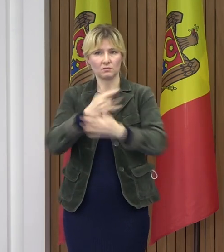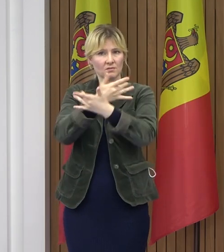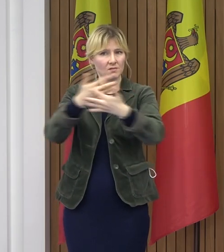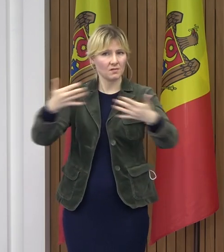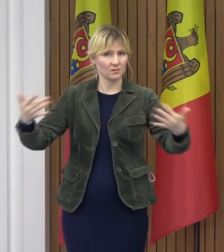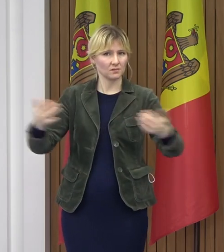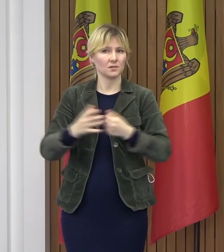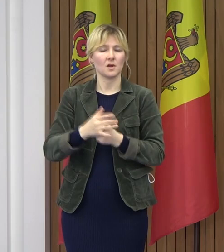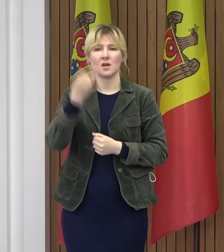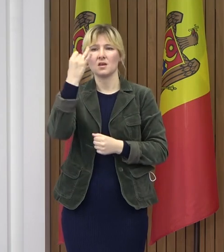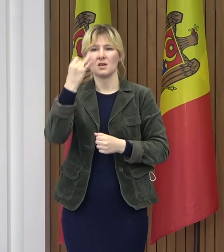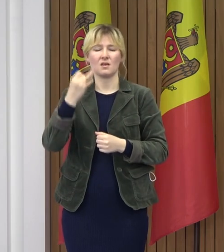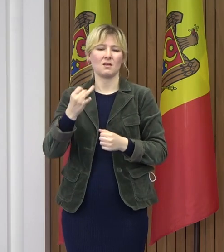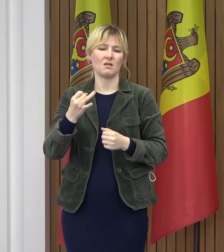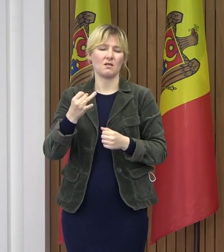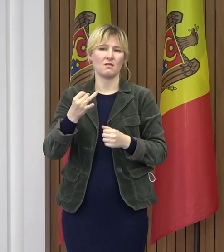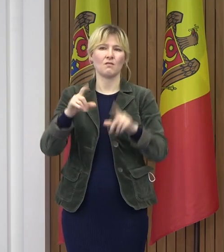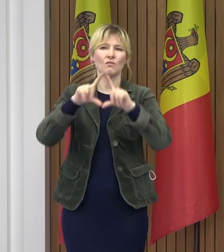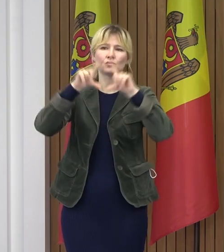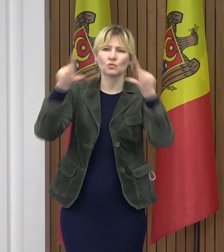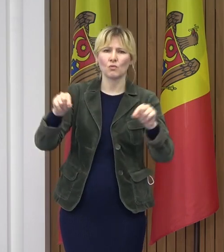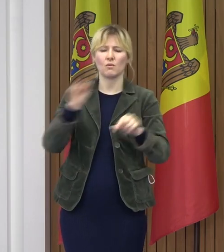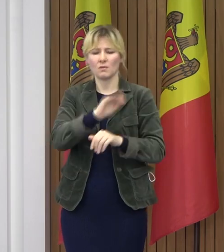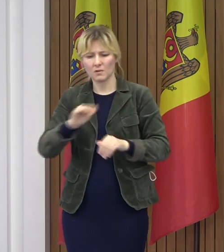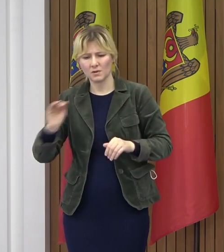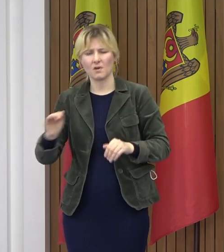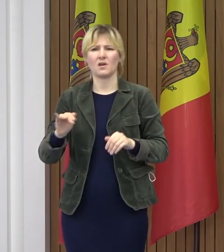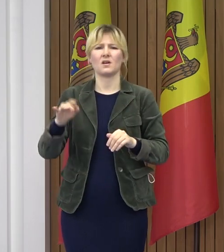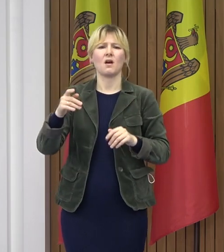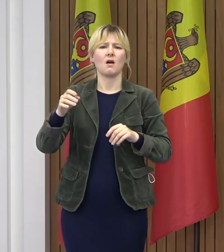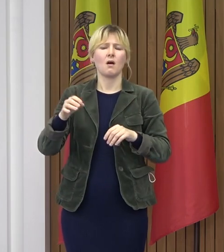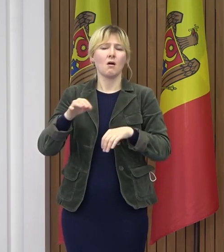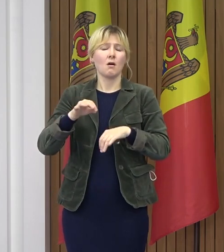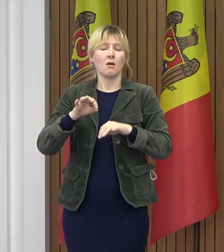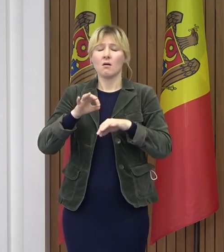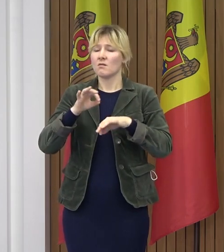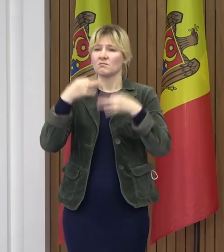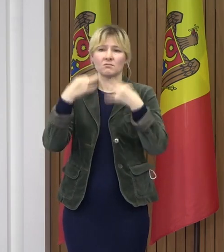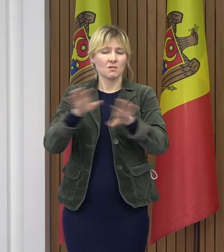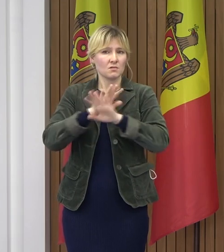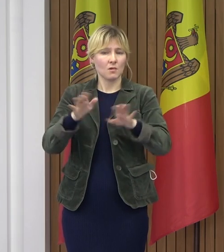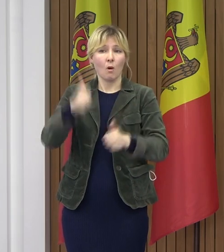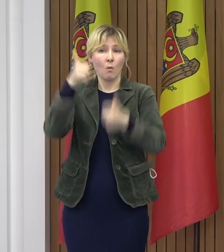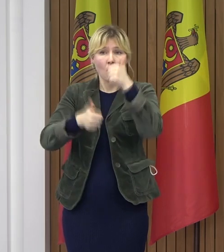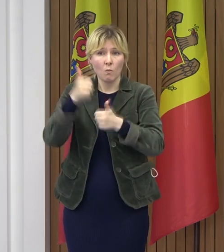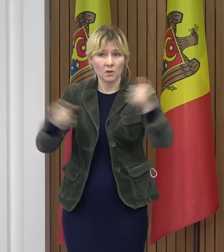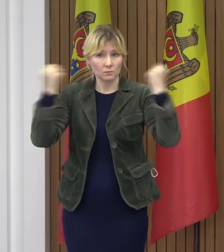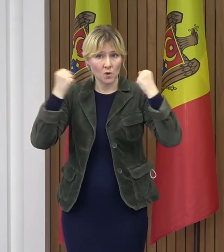adunărilor și întrunirilor profesionale în masă, olimpiadelor, competițiilor sportive.